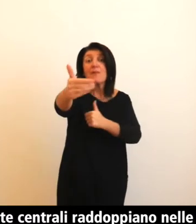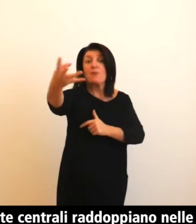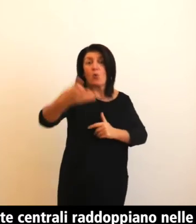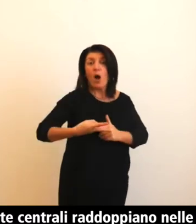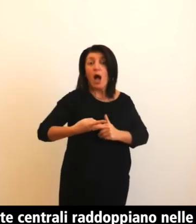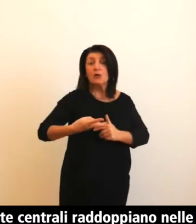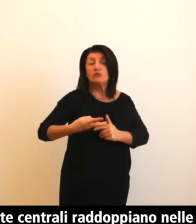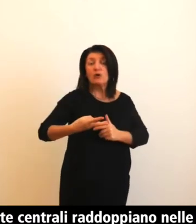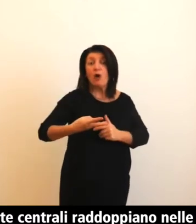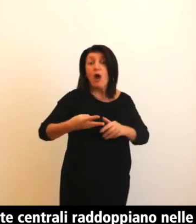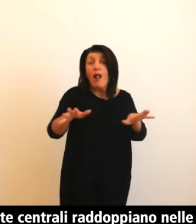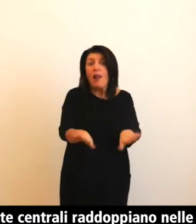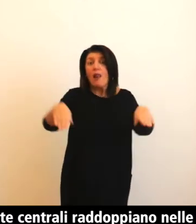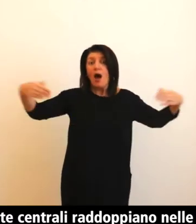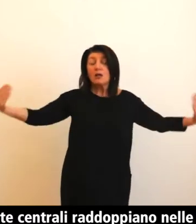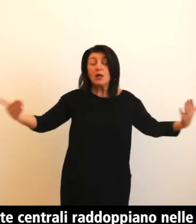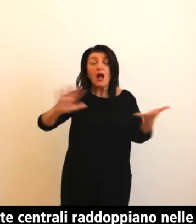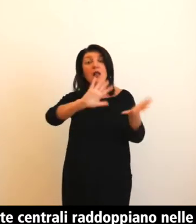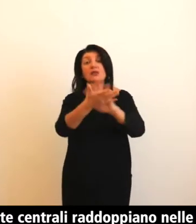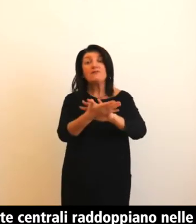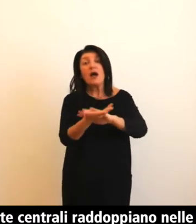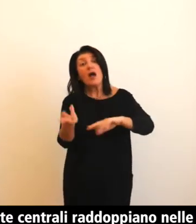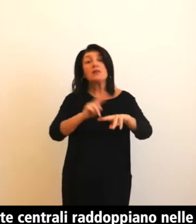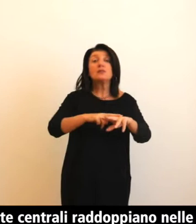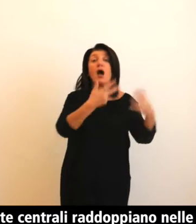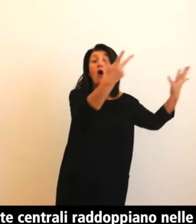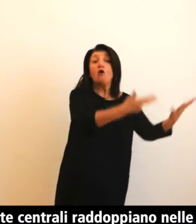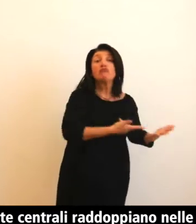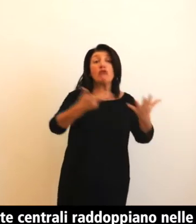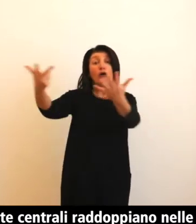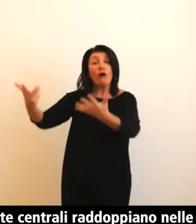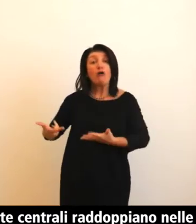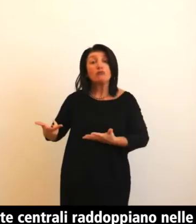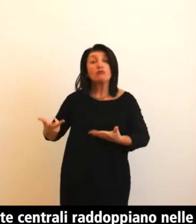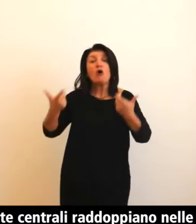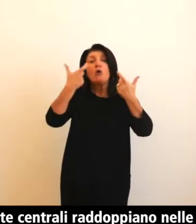navate laterali che sorreggono i matronei e accolgono le cappelle.